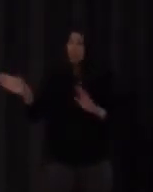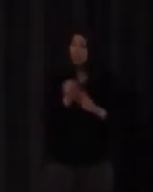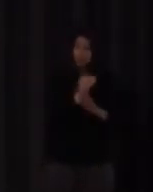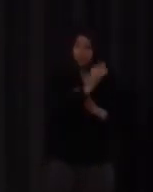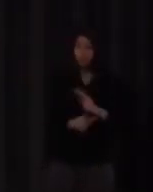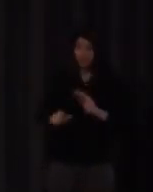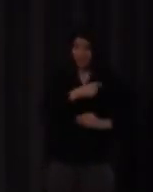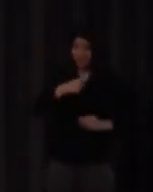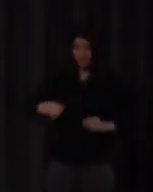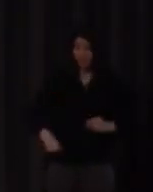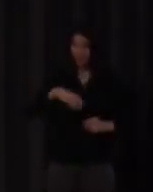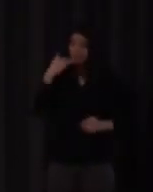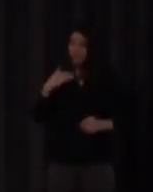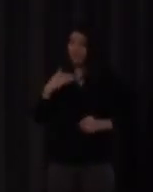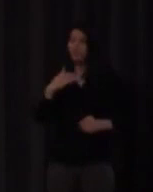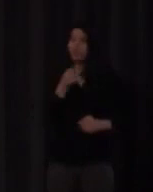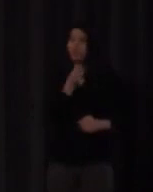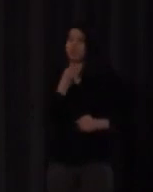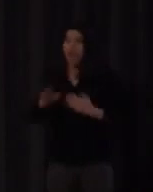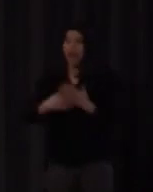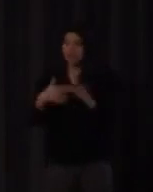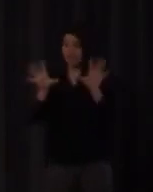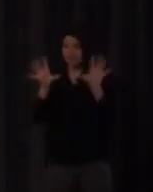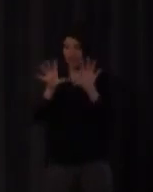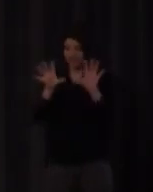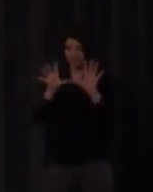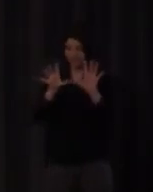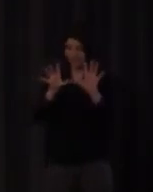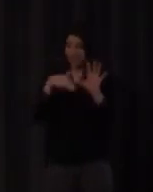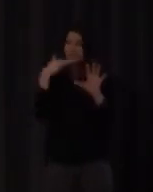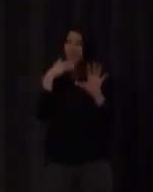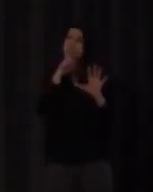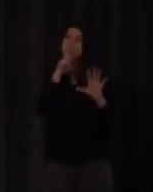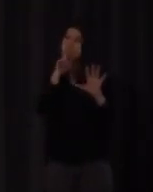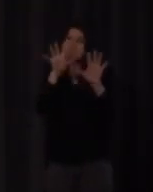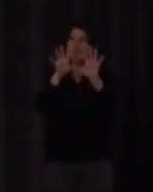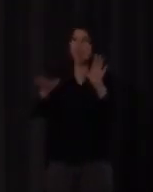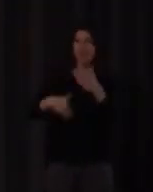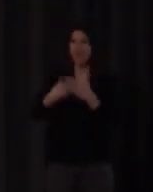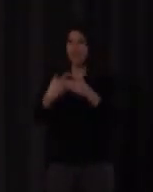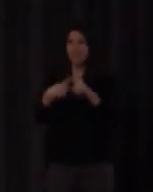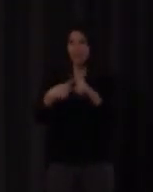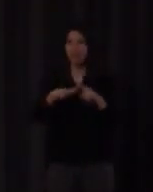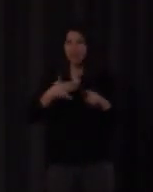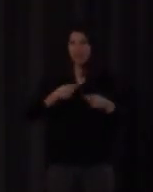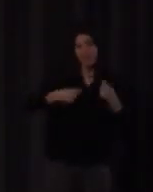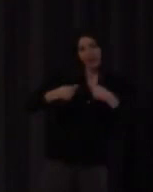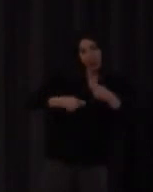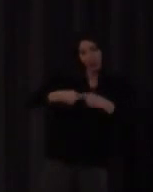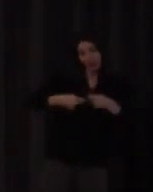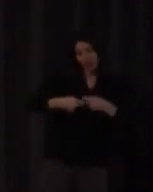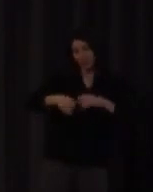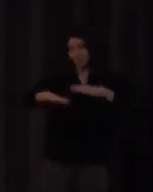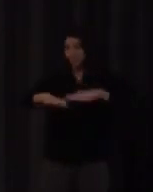China del 1 al 10 porque con esto puede decir oye esto que cuesta vale no menos más y negociar que es de lo que se trata total